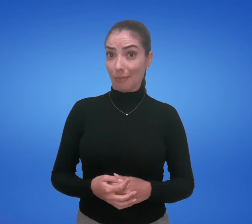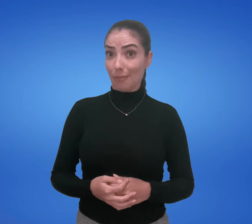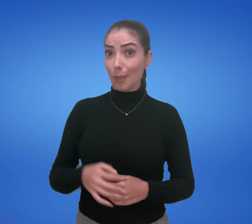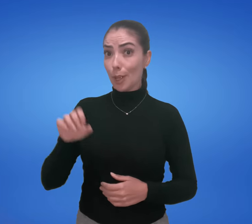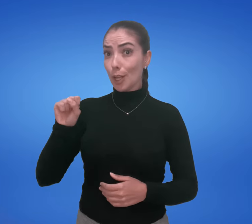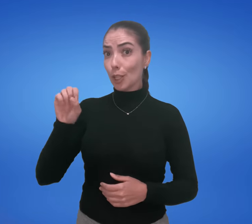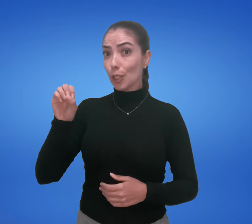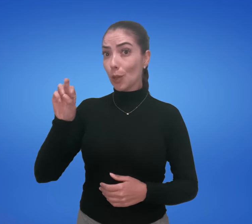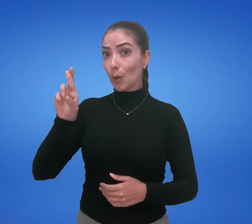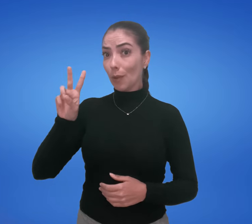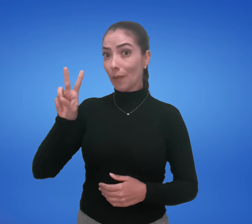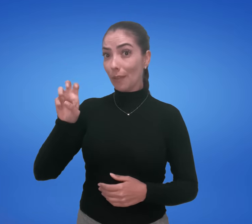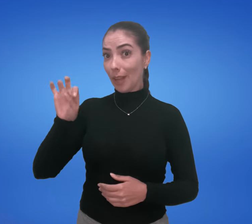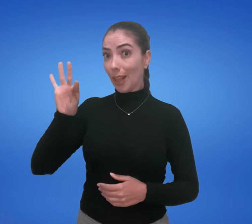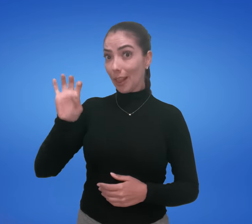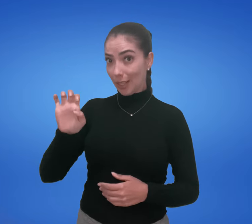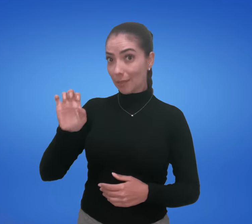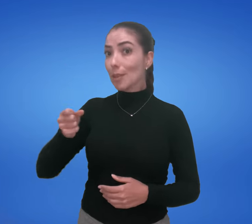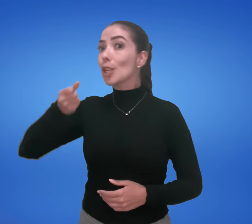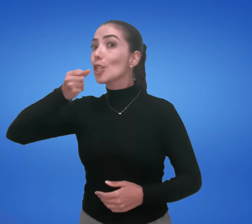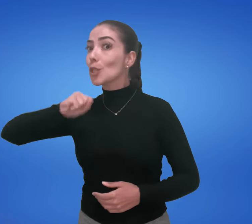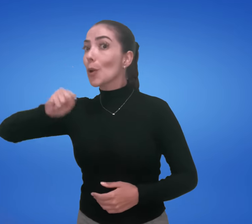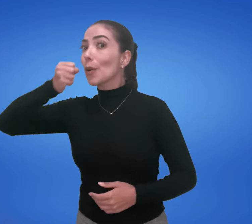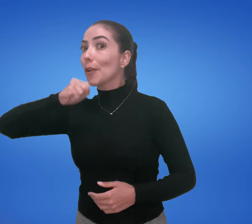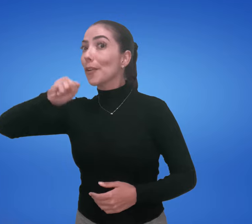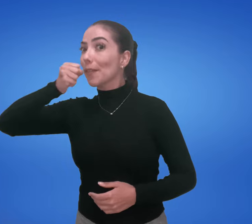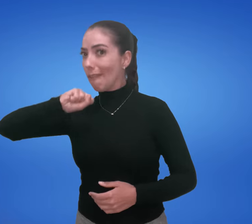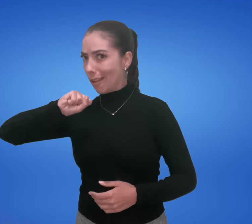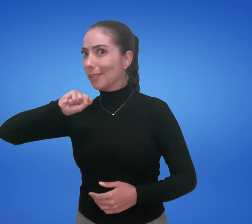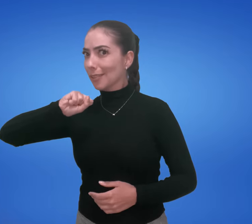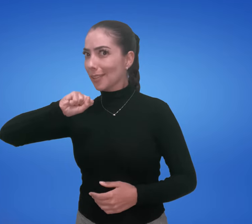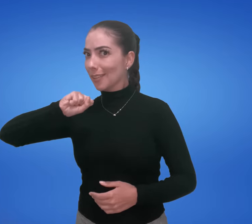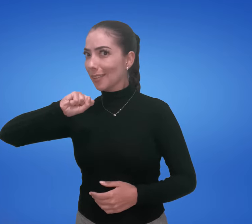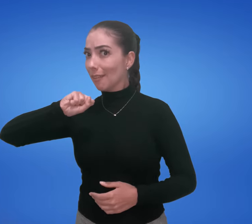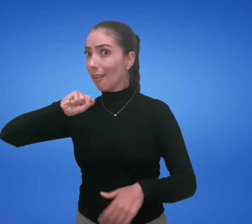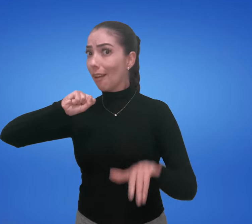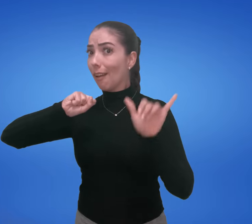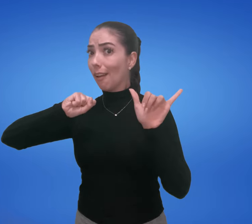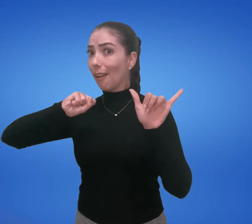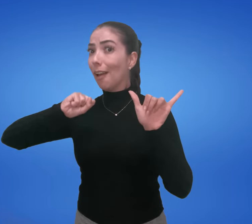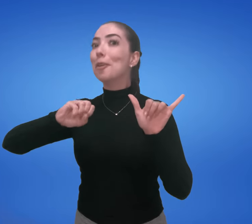Sorvete. Sorvete é o O, o objeto.